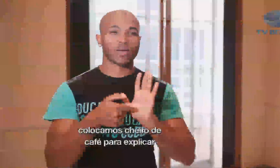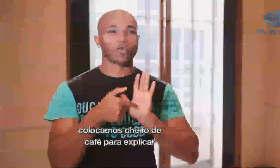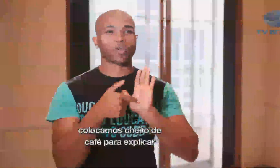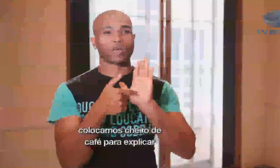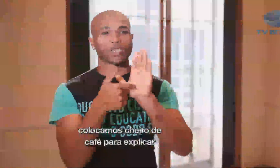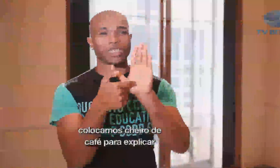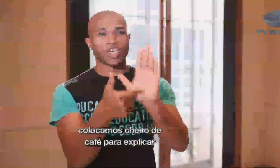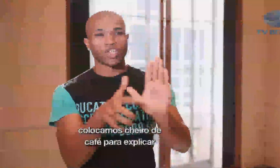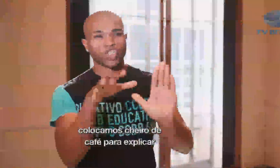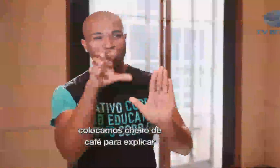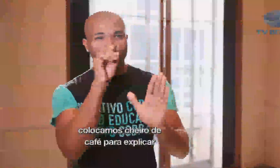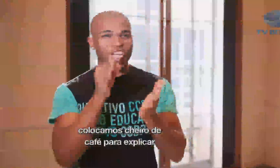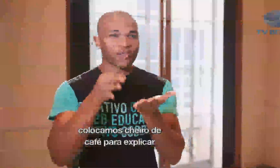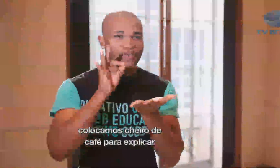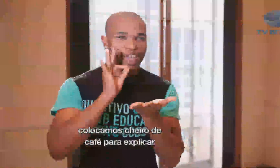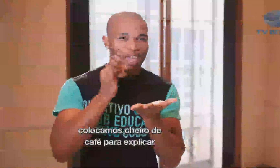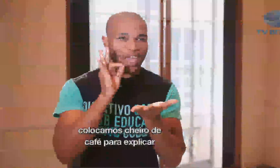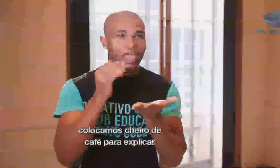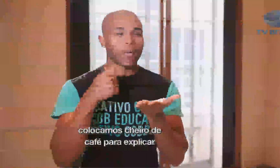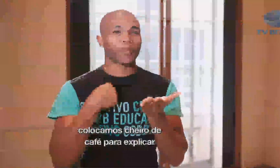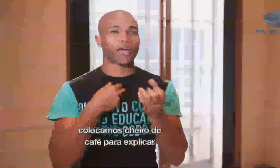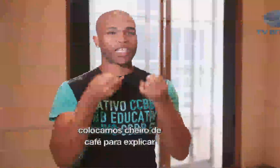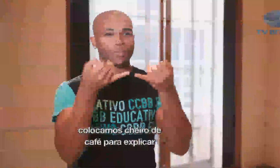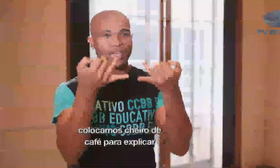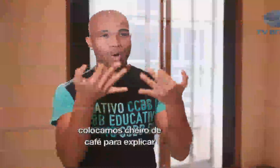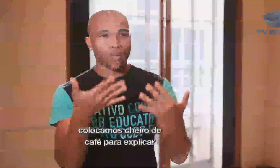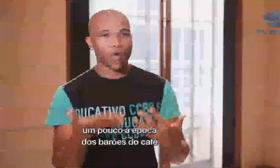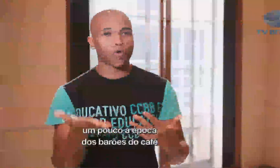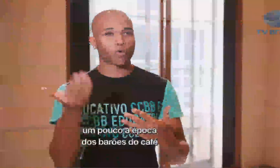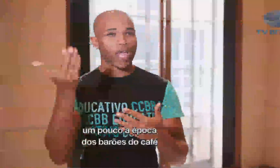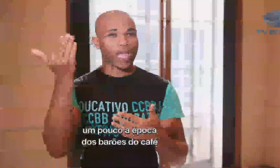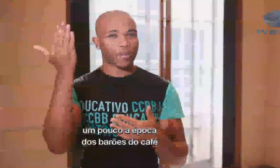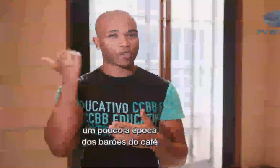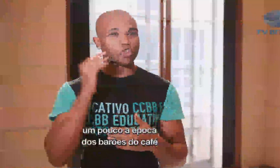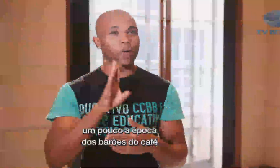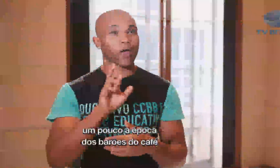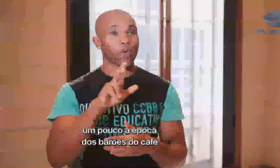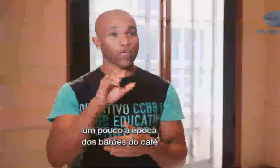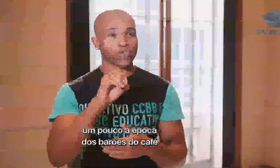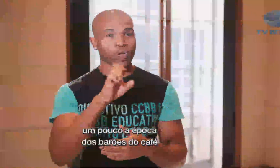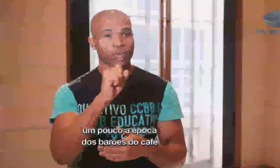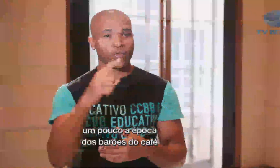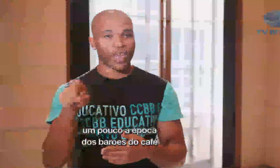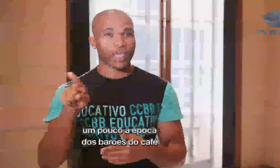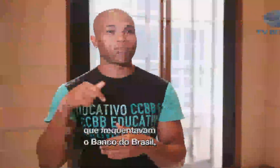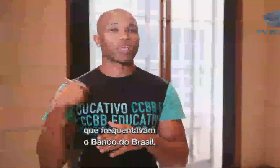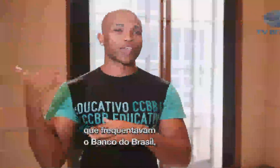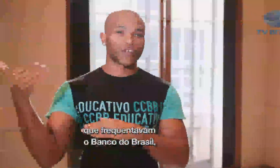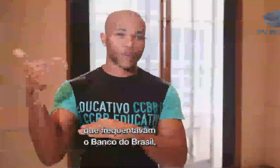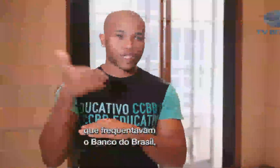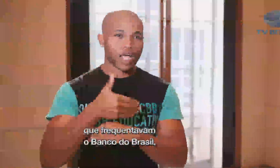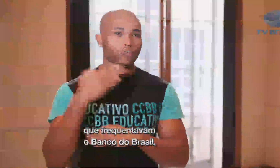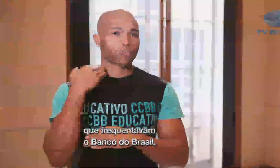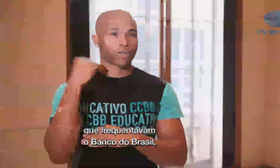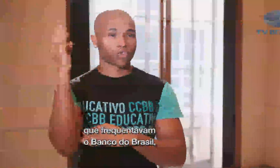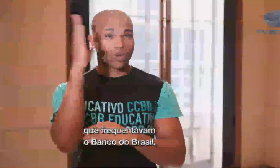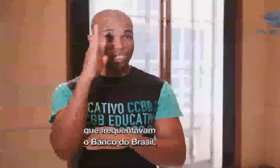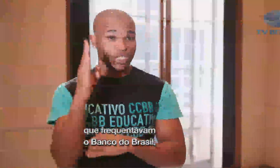colocamos, assim, cheiro de café, para explicar um pouco, na época, dos barões do café que frequentavam o Banco do Brasil,